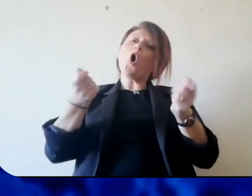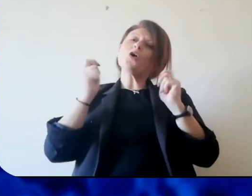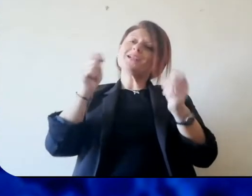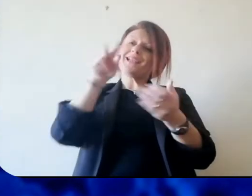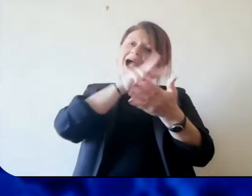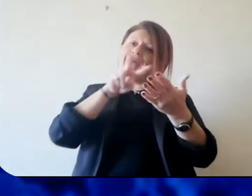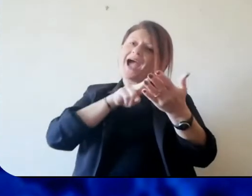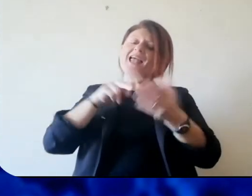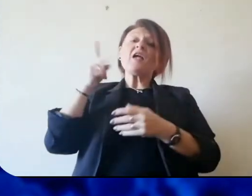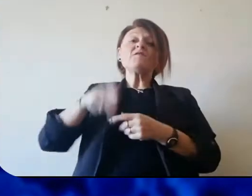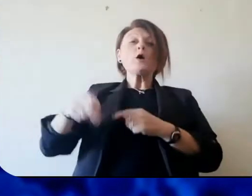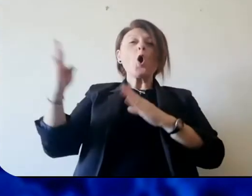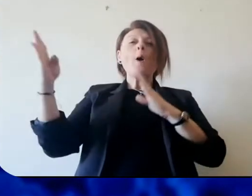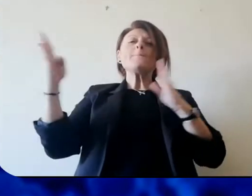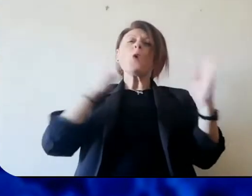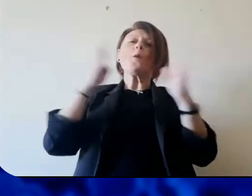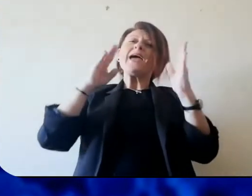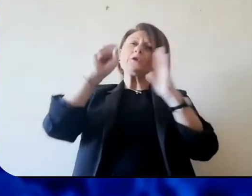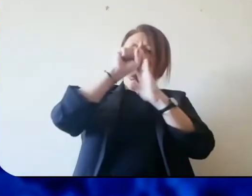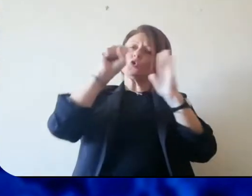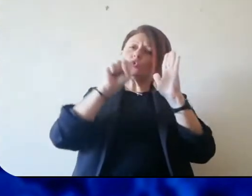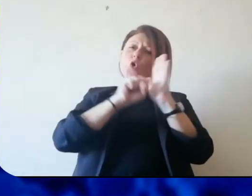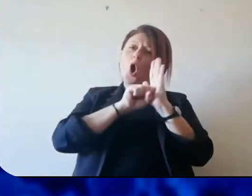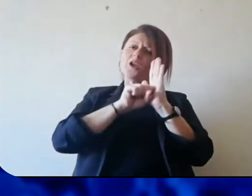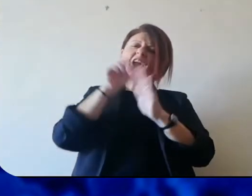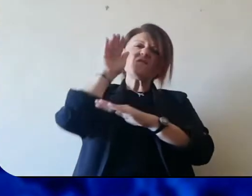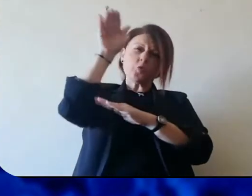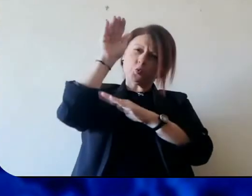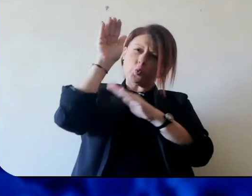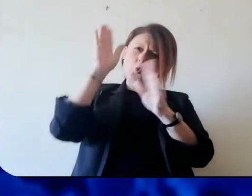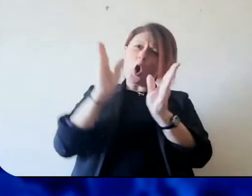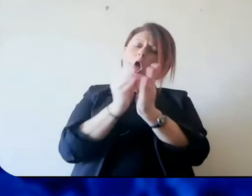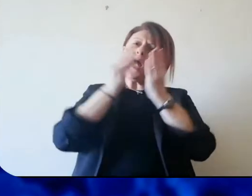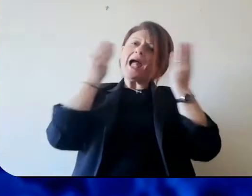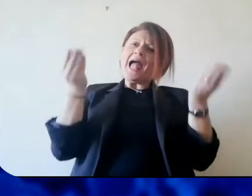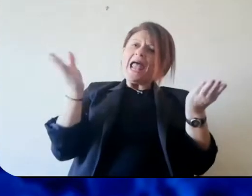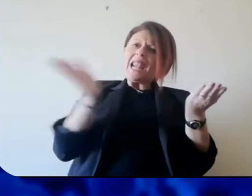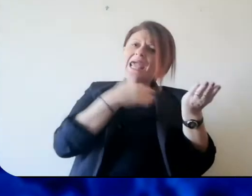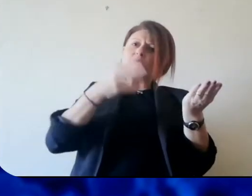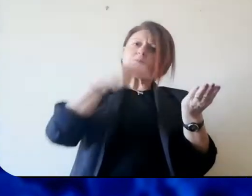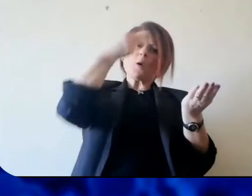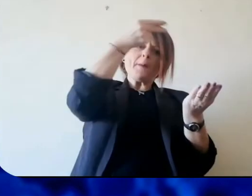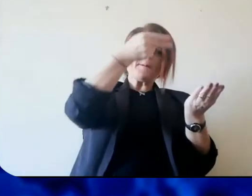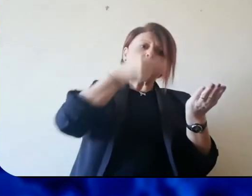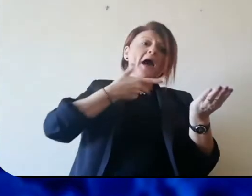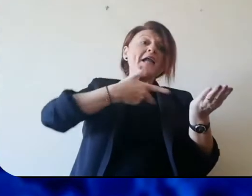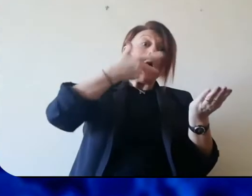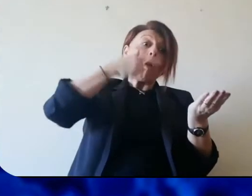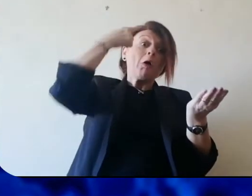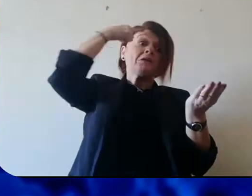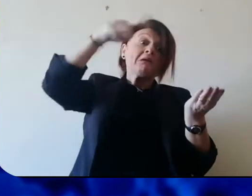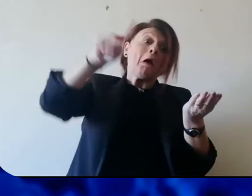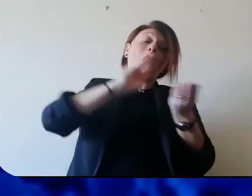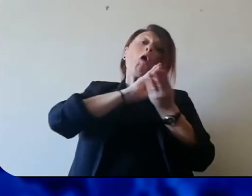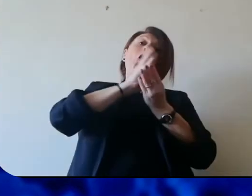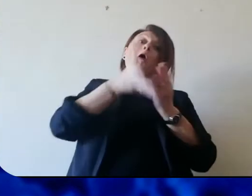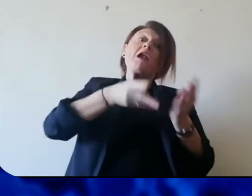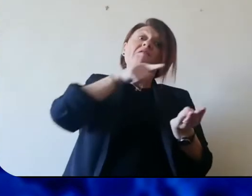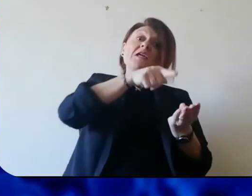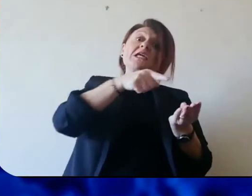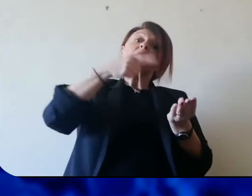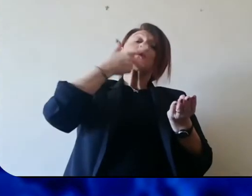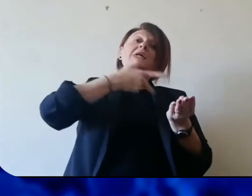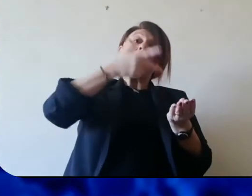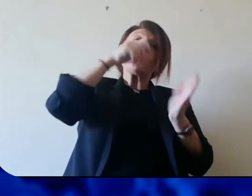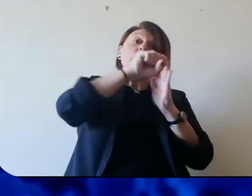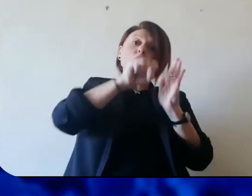sui giornali, si stanno scrivendo delle pagine di storia, non possiamo pensare a scrivere dei trattati di economia, come purtroppo qualcuno